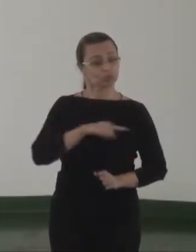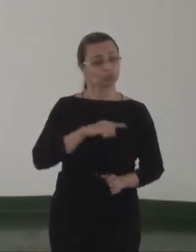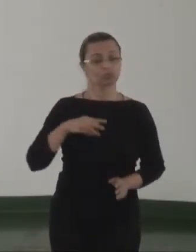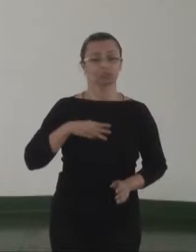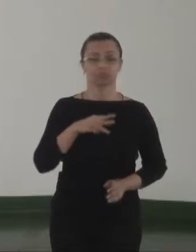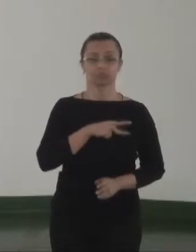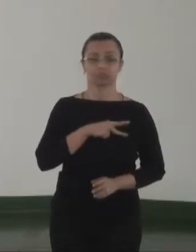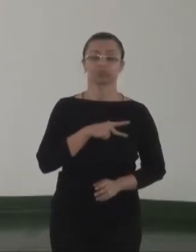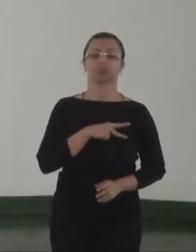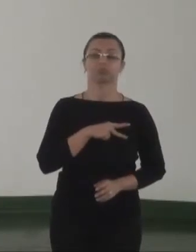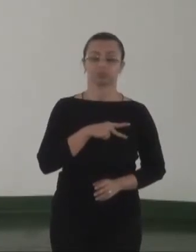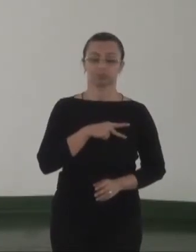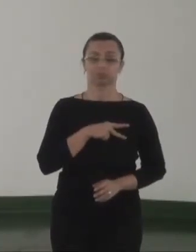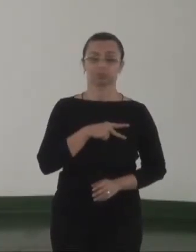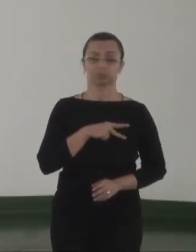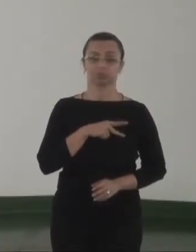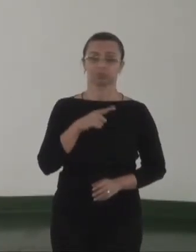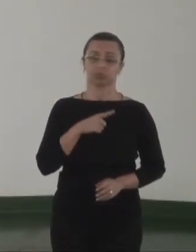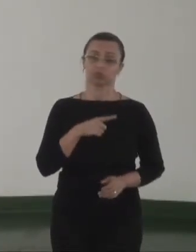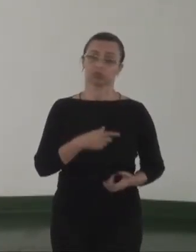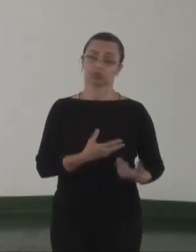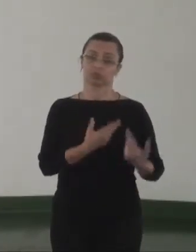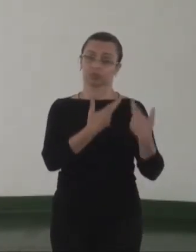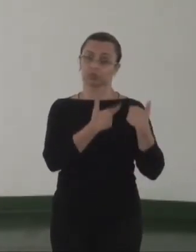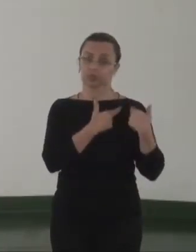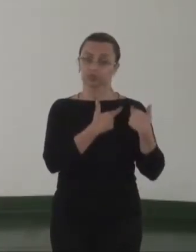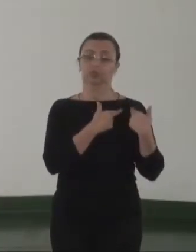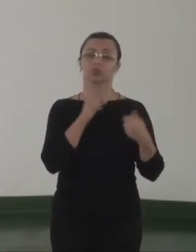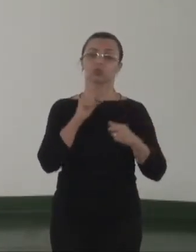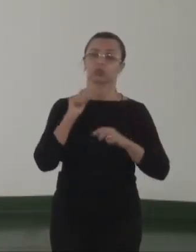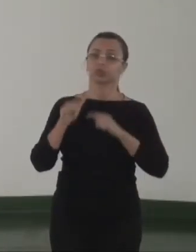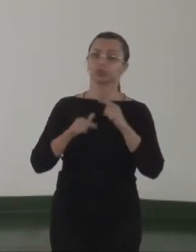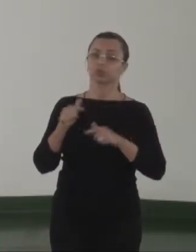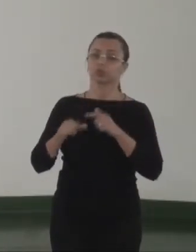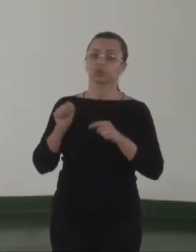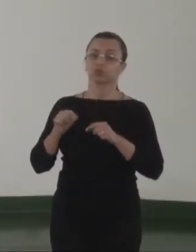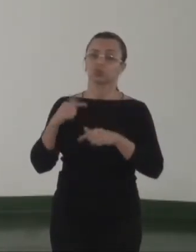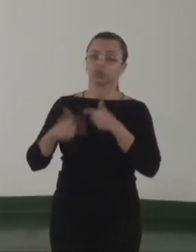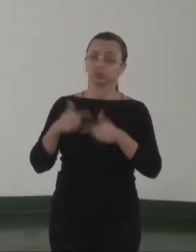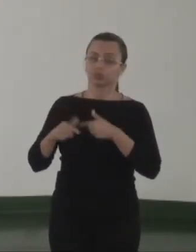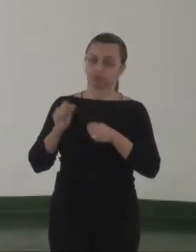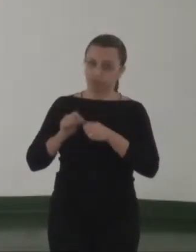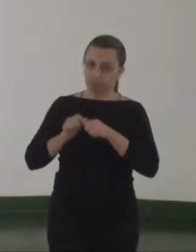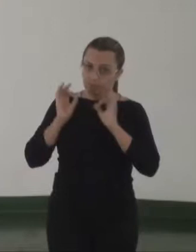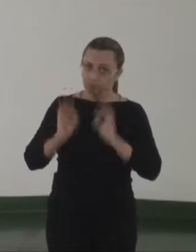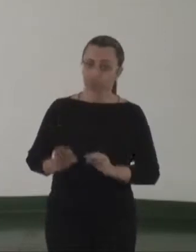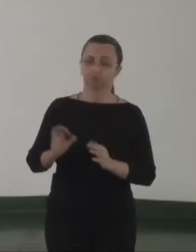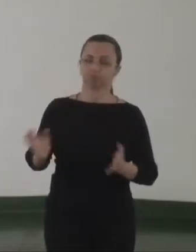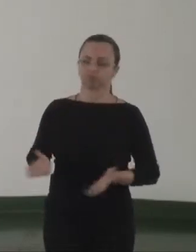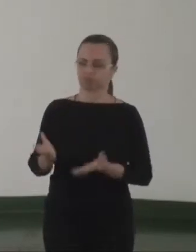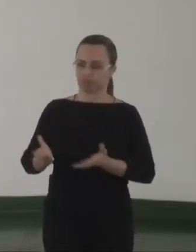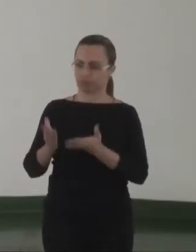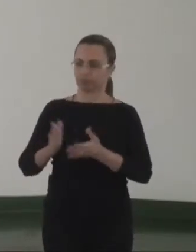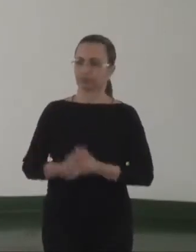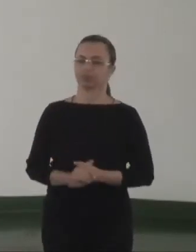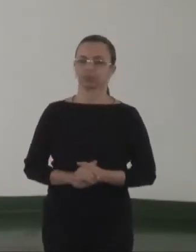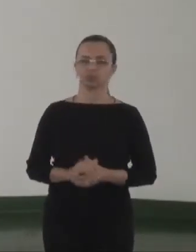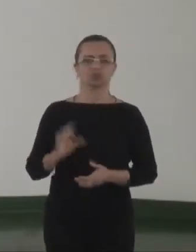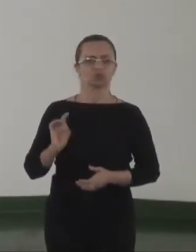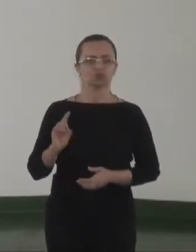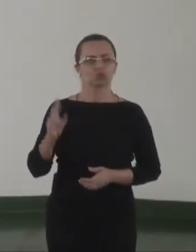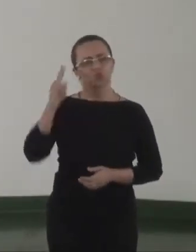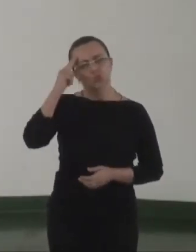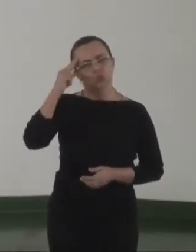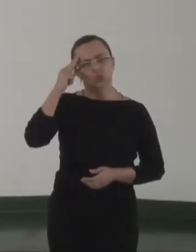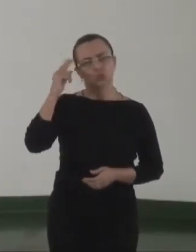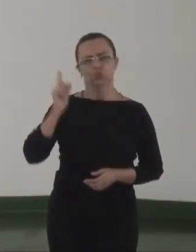Público estamos com a responsabilidade de trabalhar a execução disso. A viabilidade não é apenas um sonho